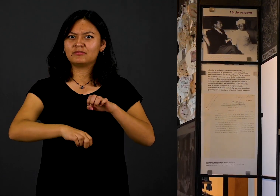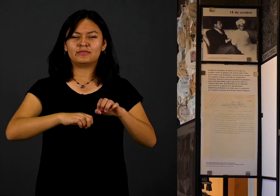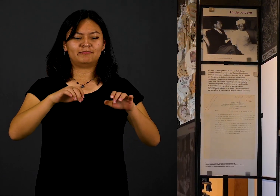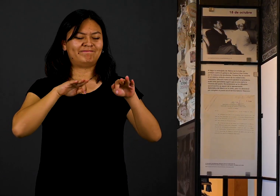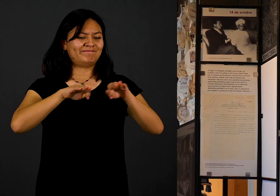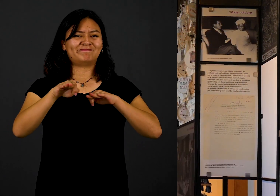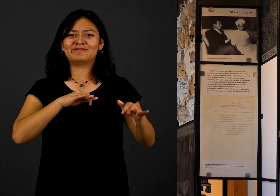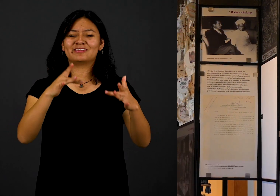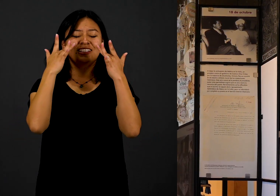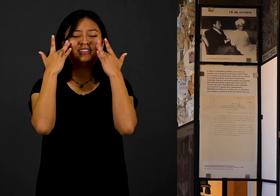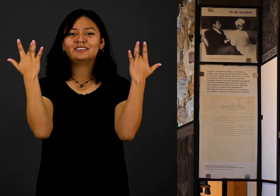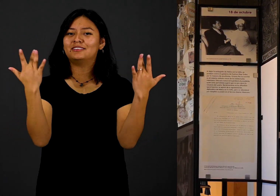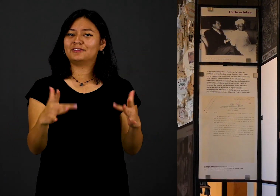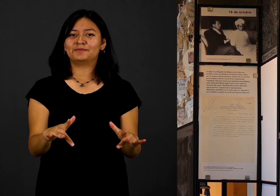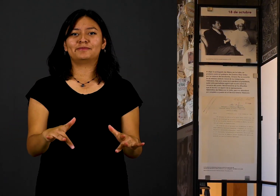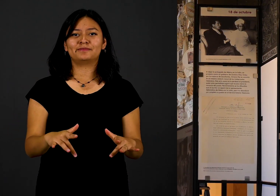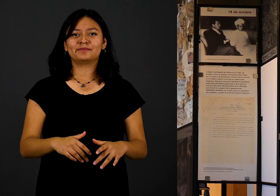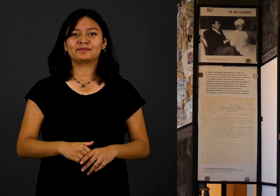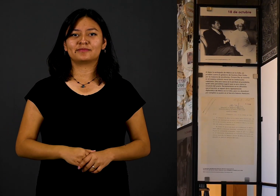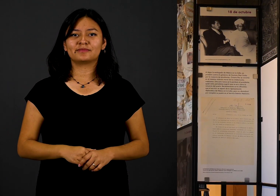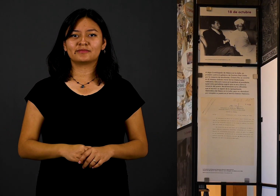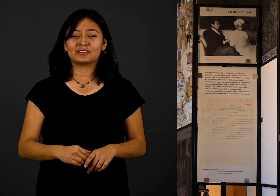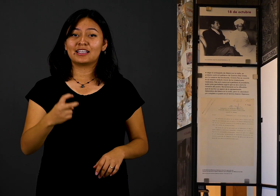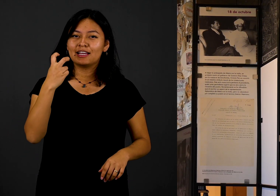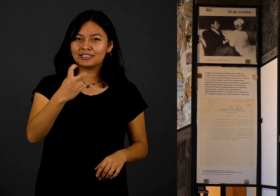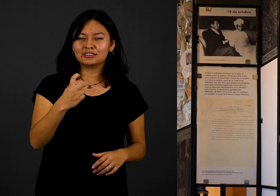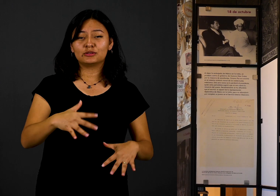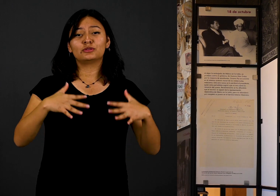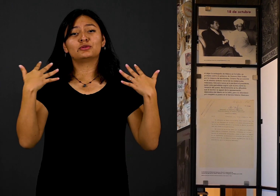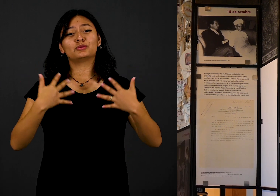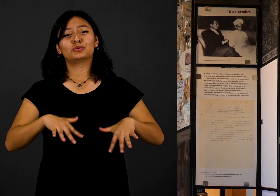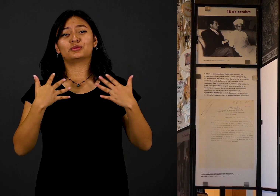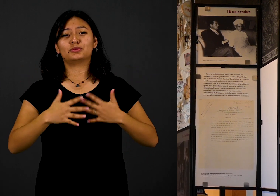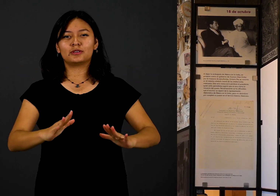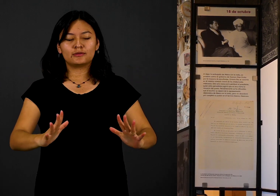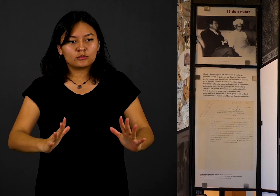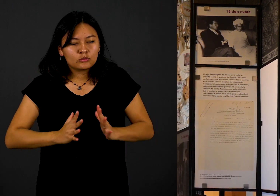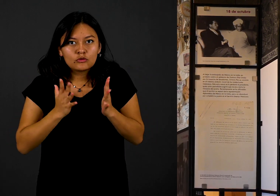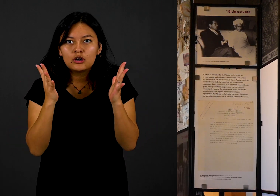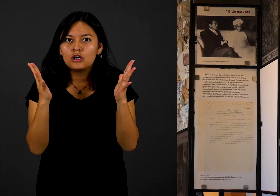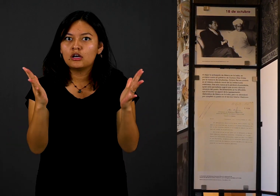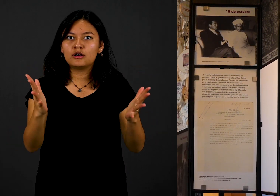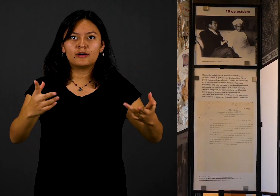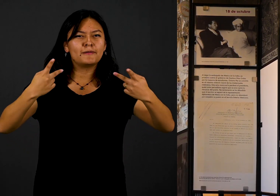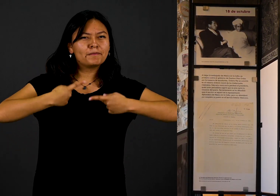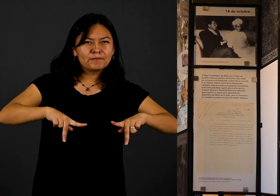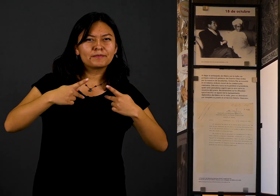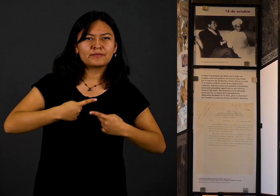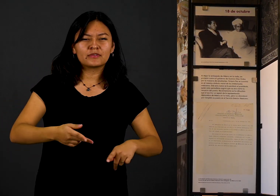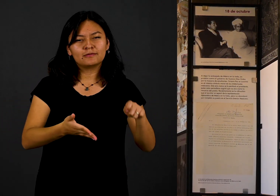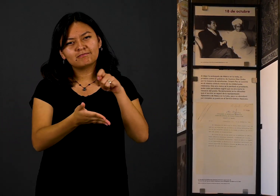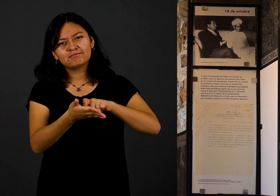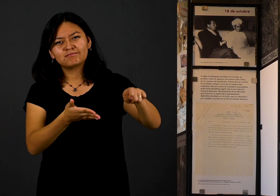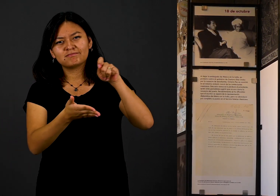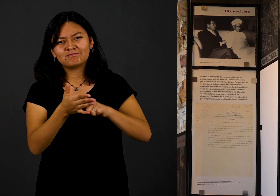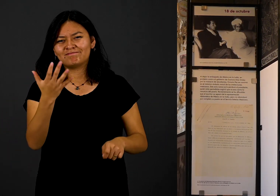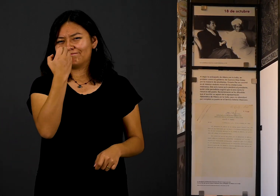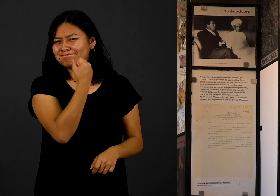poder del presidente. Octavio Paz se convierte en un símbolo de protesta y libertad. Este acto